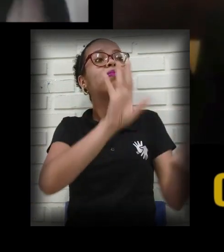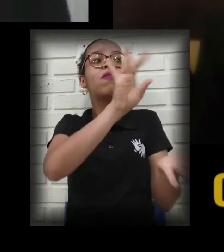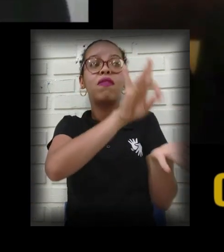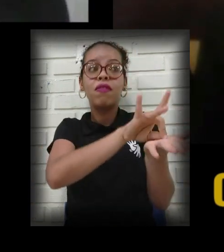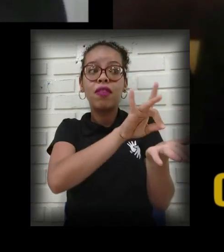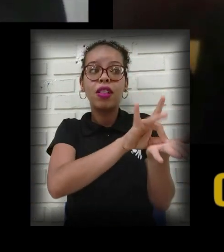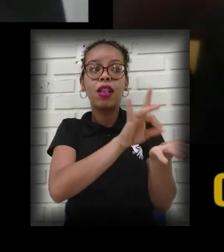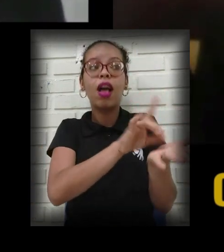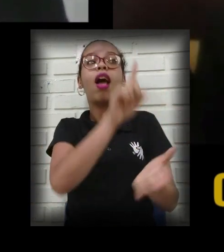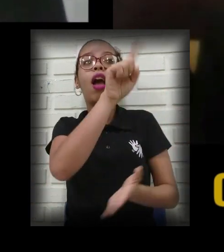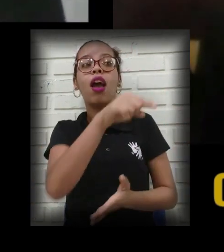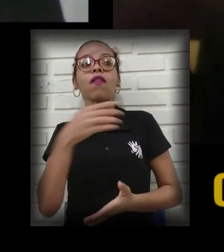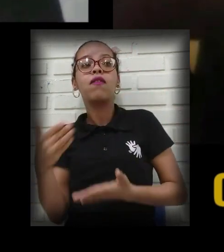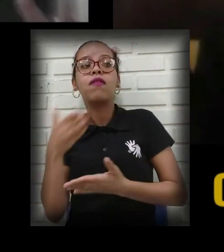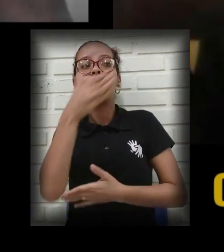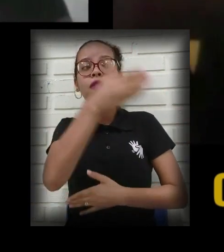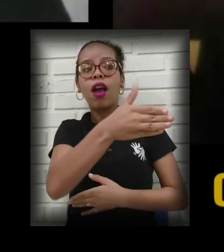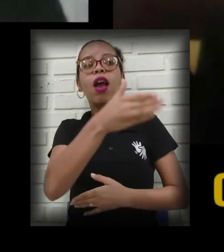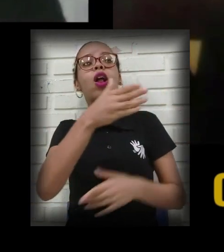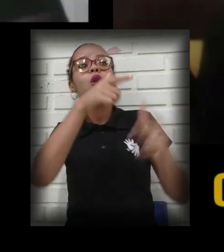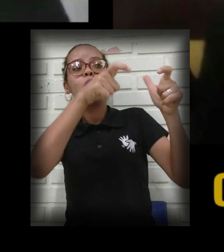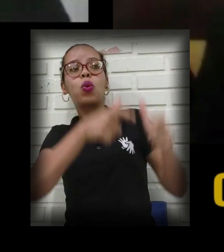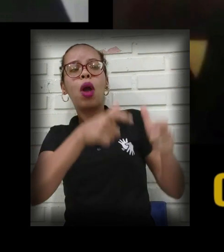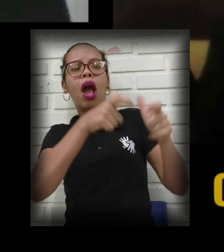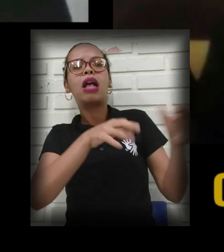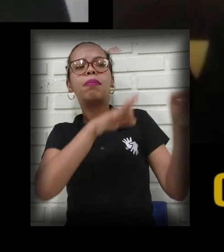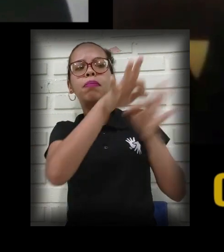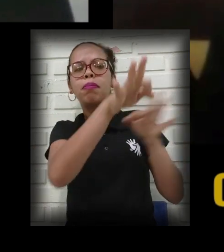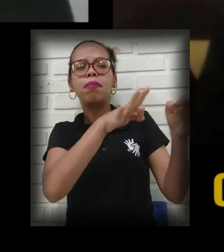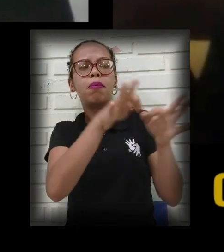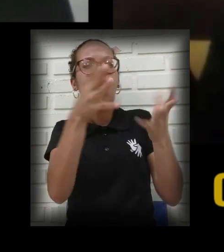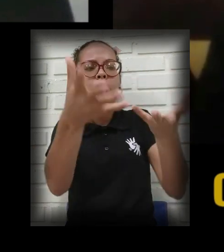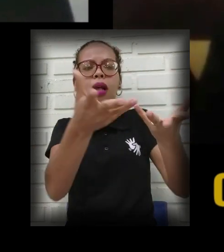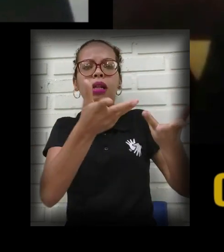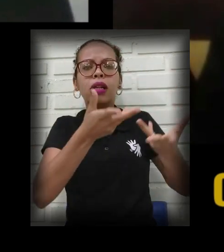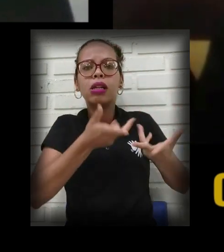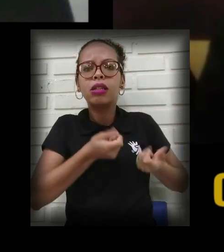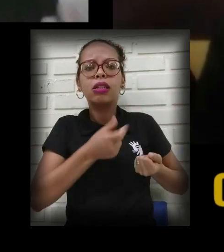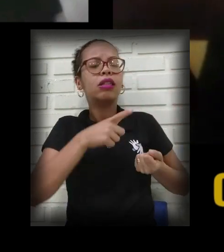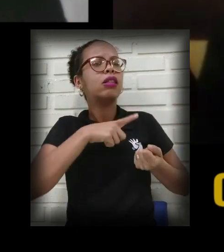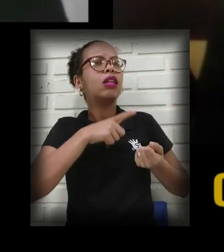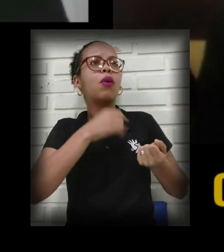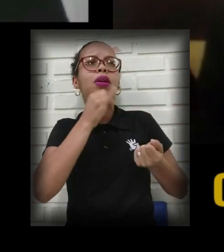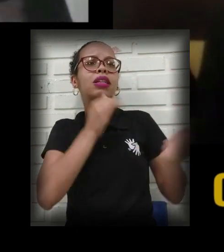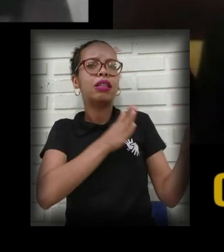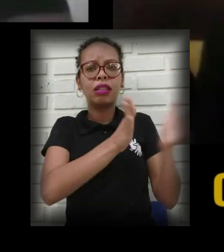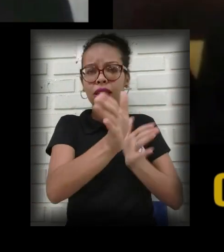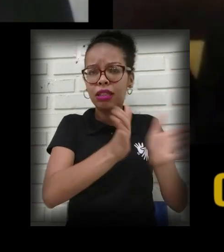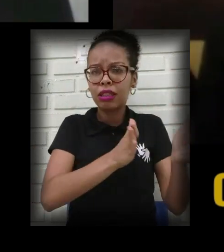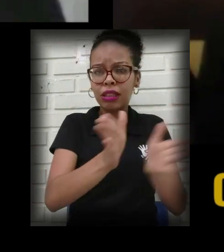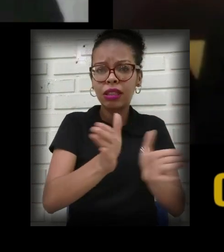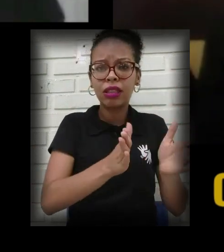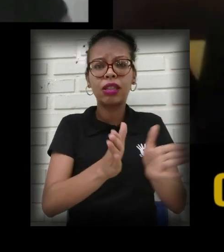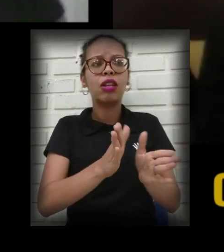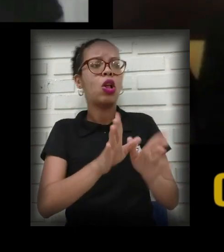num lugar que tudo ali esteja preparado para te ajudar, seja em termos de acessibilidade local,